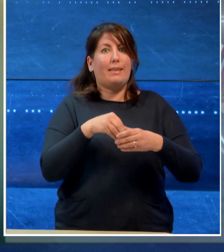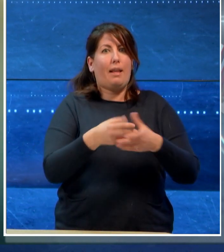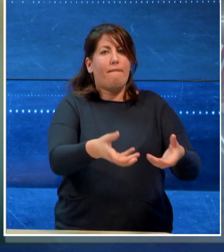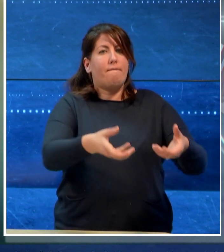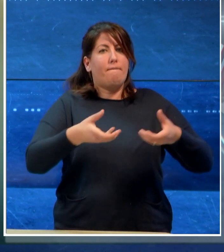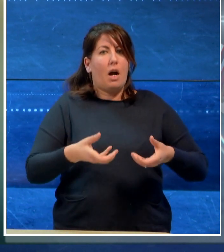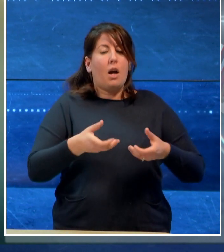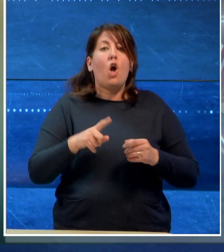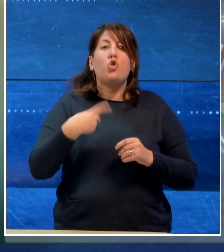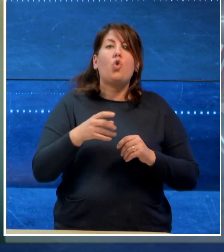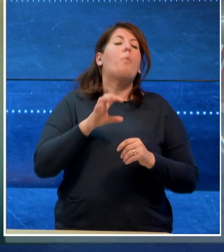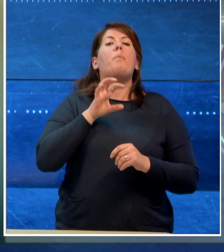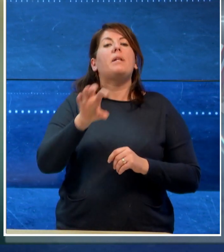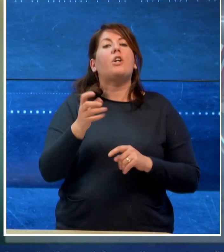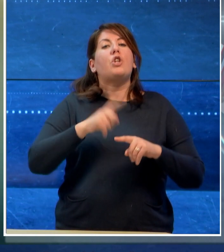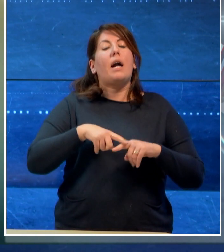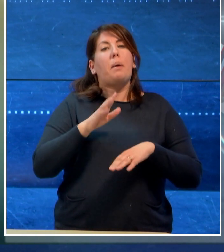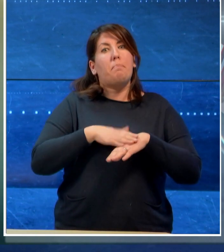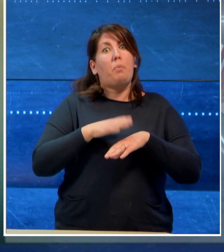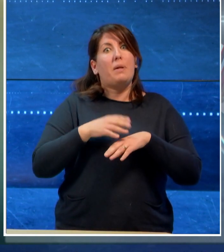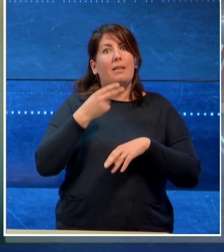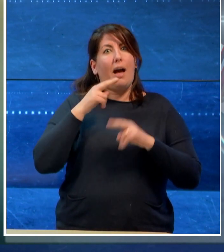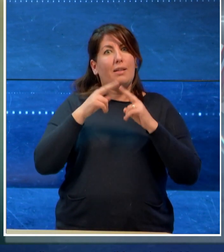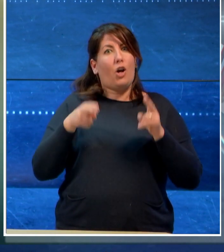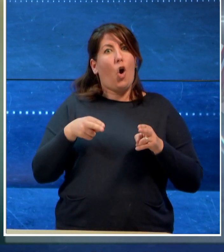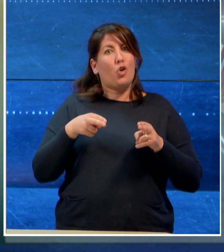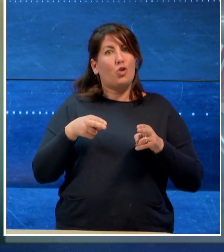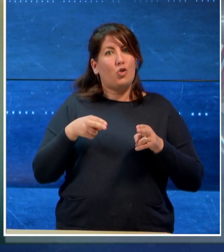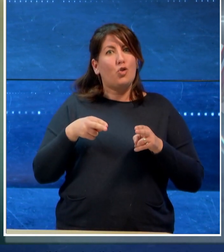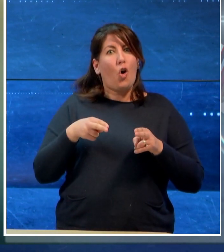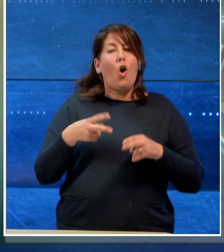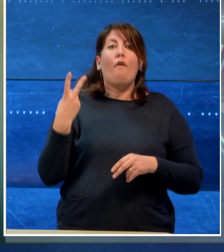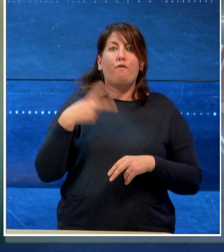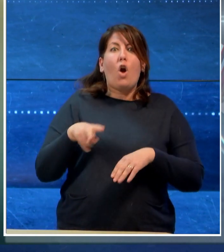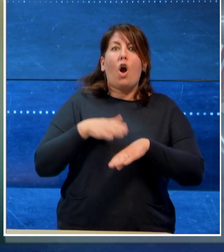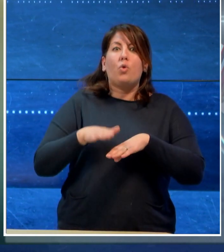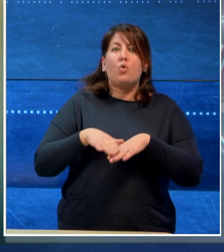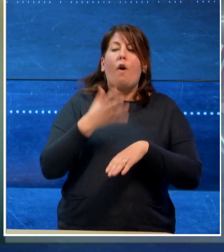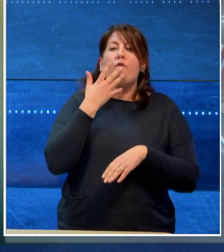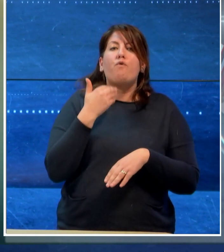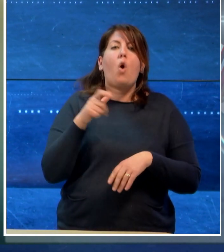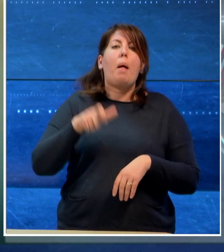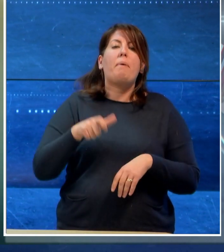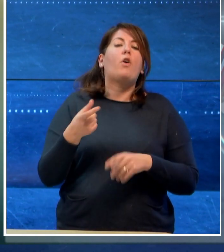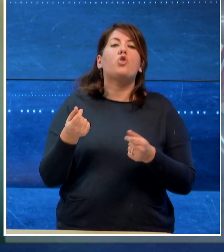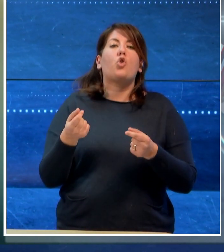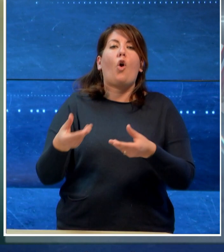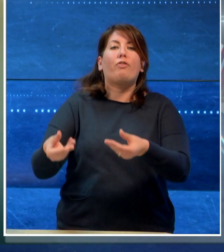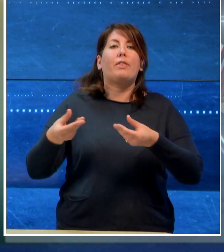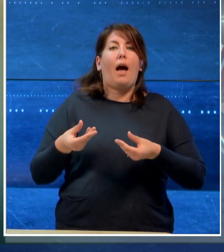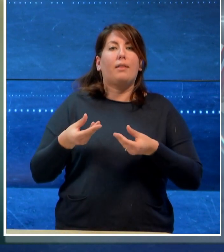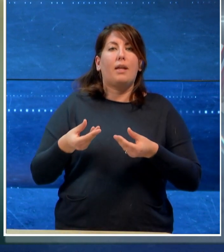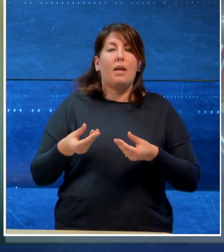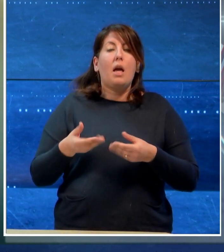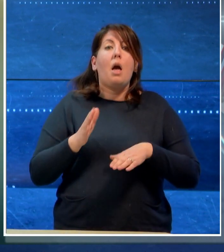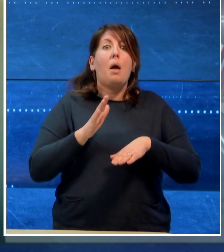minacciato il tabaccaio intimandoli con violenza di consegnargli i contanti, l'uomo però